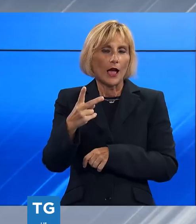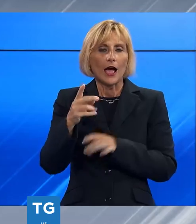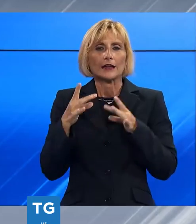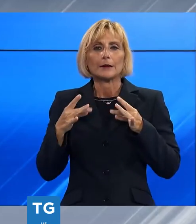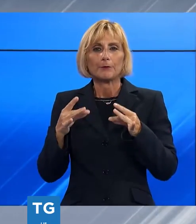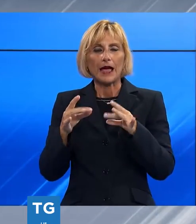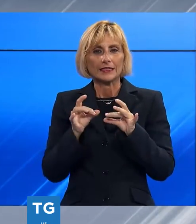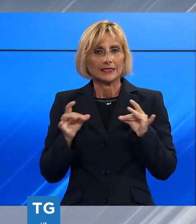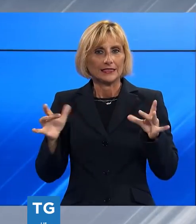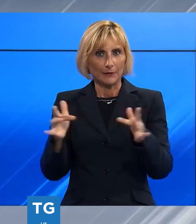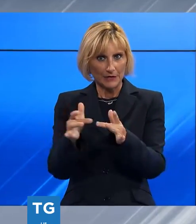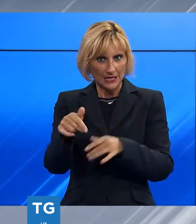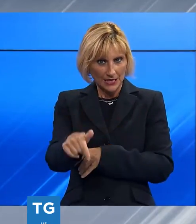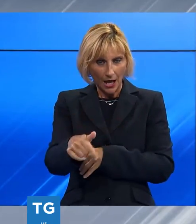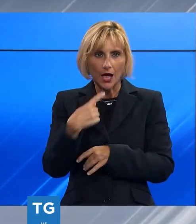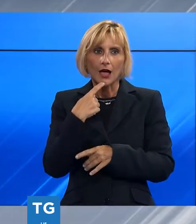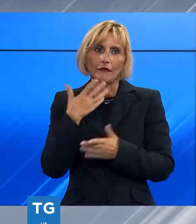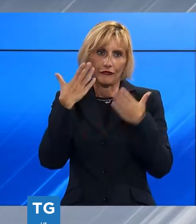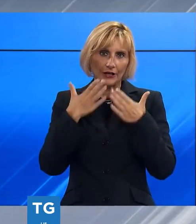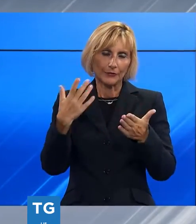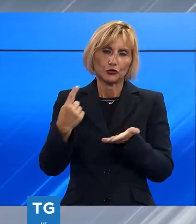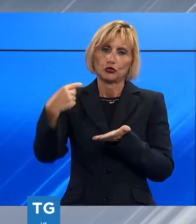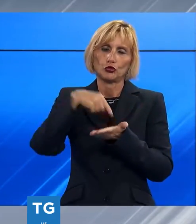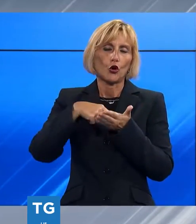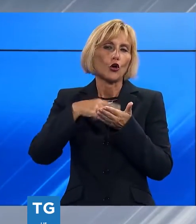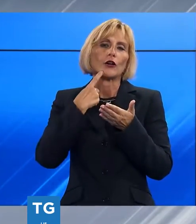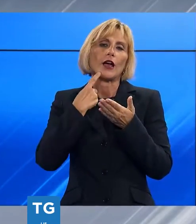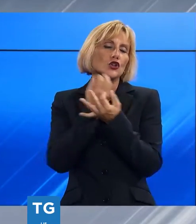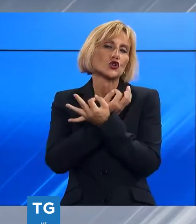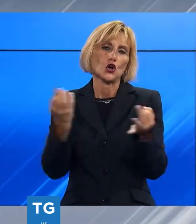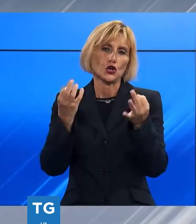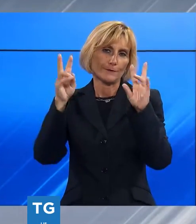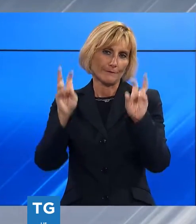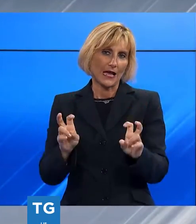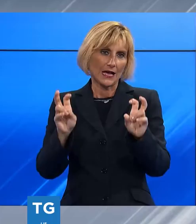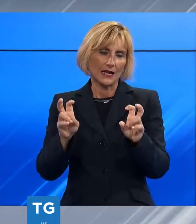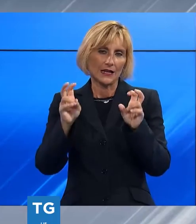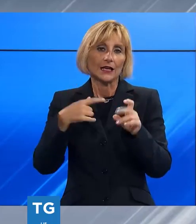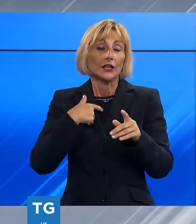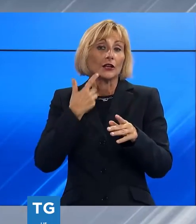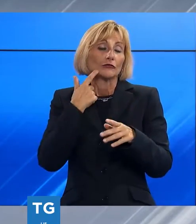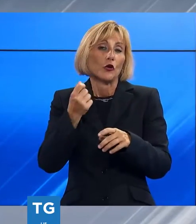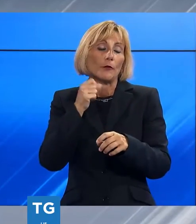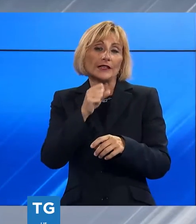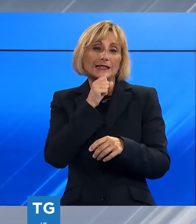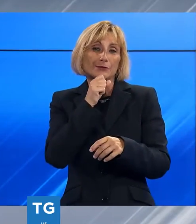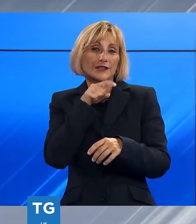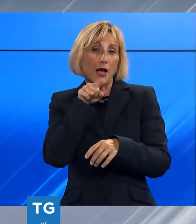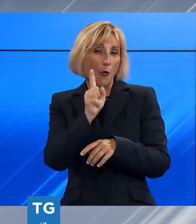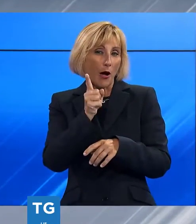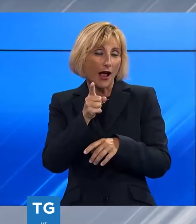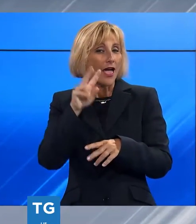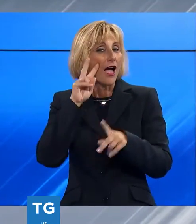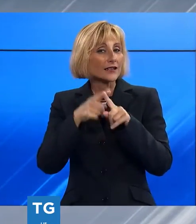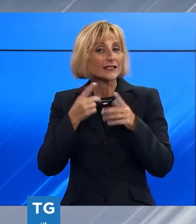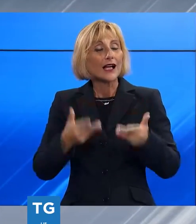torna praticamente al massimo delle sue potenzialità. Il segno più evidente è il ritorno della mega tenso struttura all'ex campo Balilla,